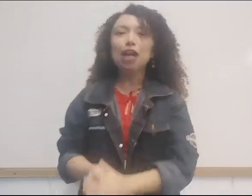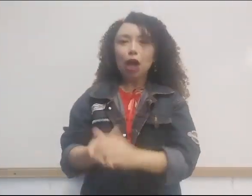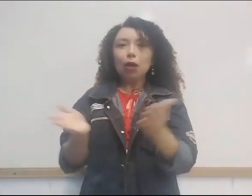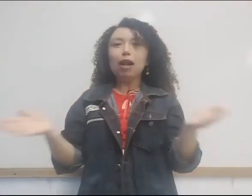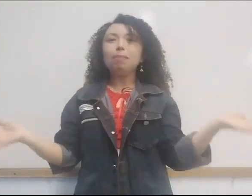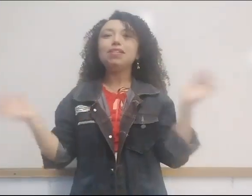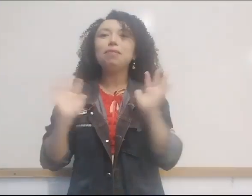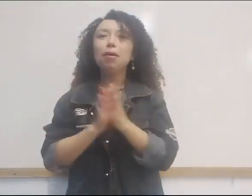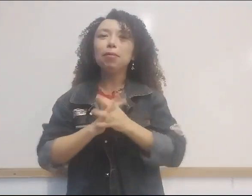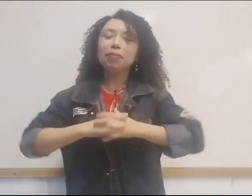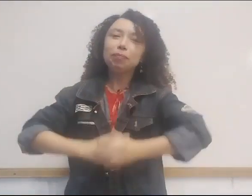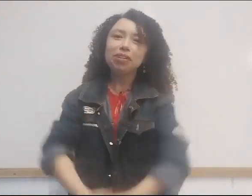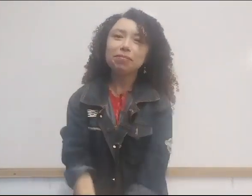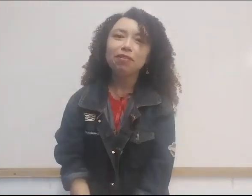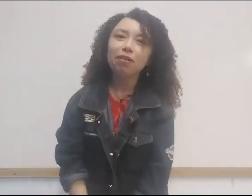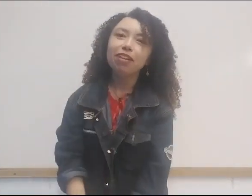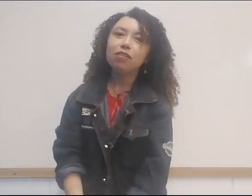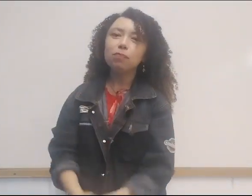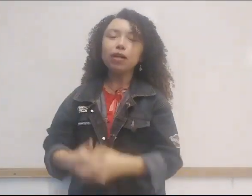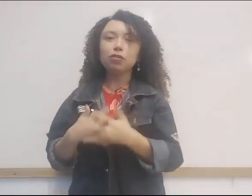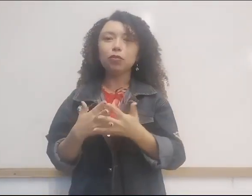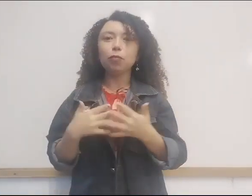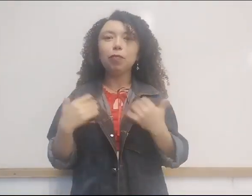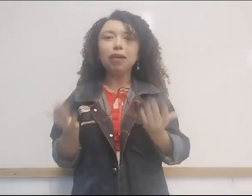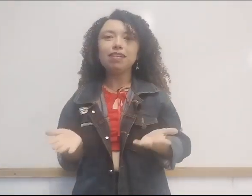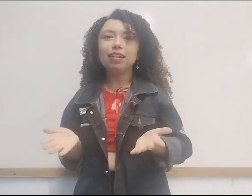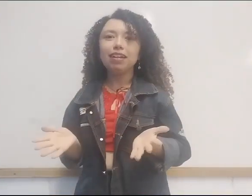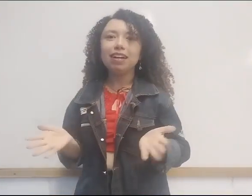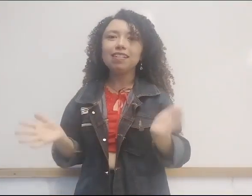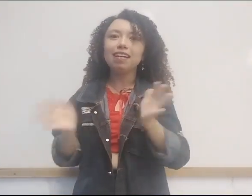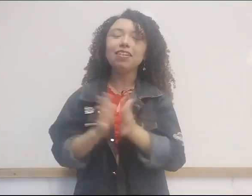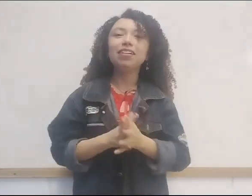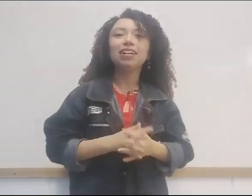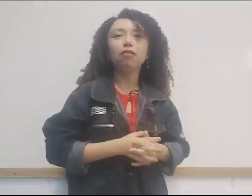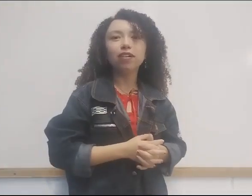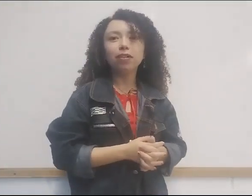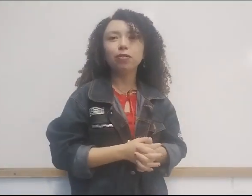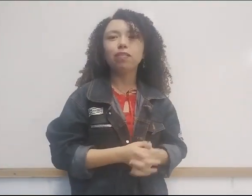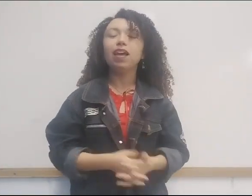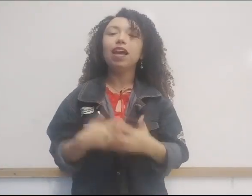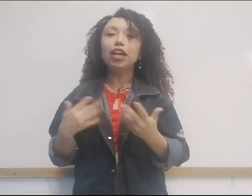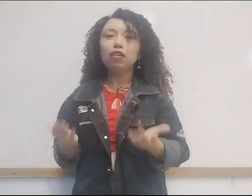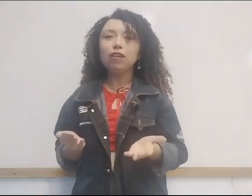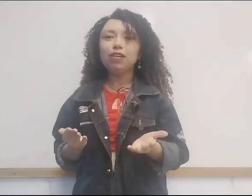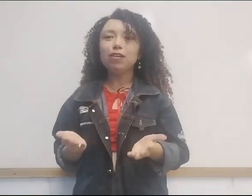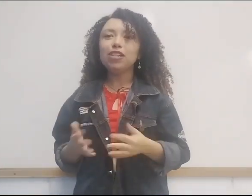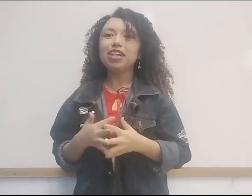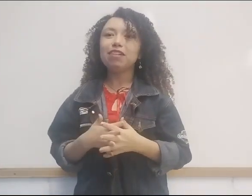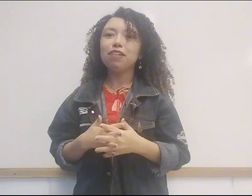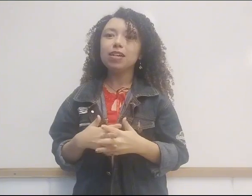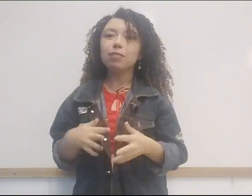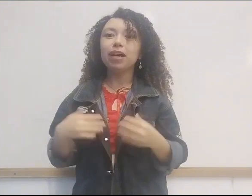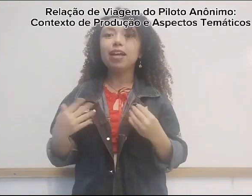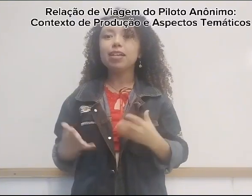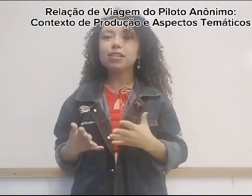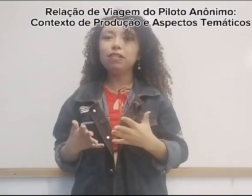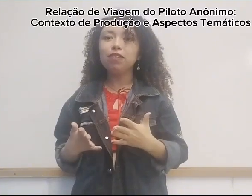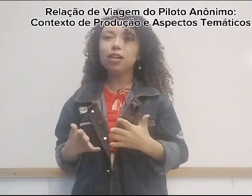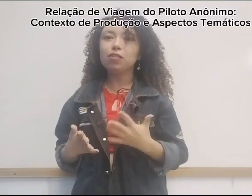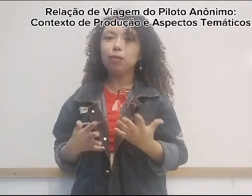Olá pessoal, me chamo Valkyrie e faço parte do grupo Mentes Literárias aqui do canal Veracruz. E no vídeo de hoje irei falar sobre a relação de viagem do